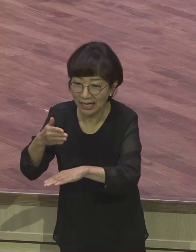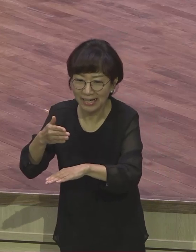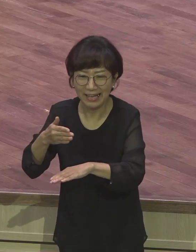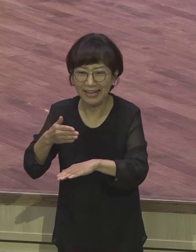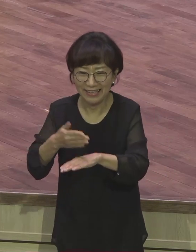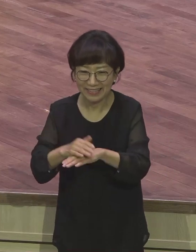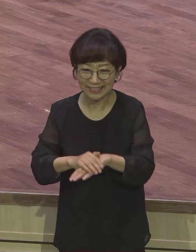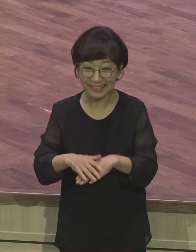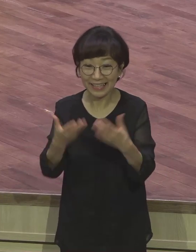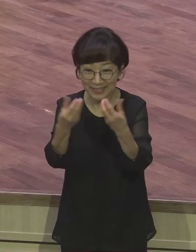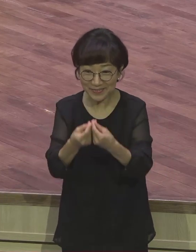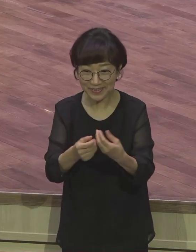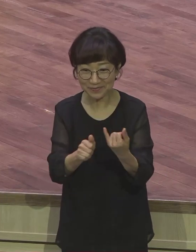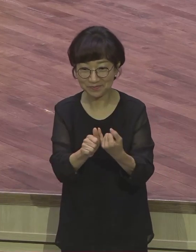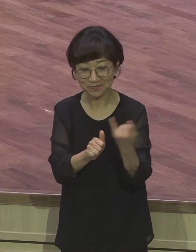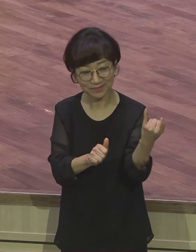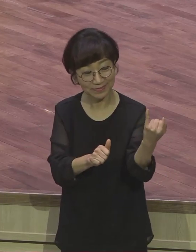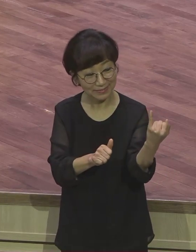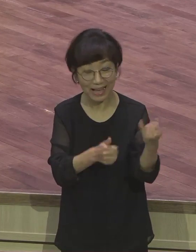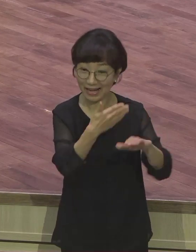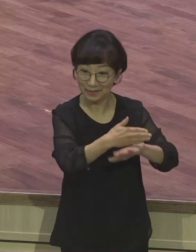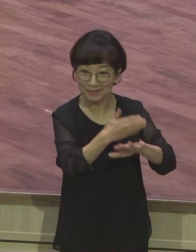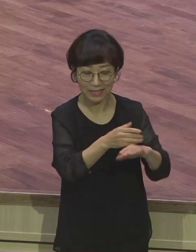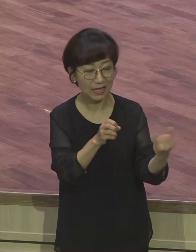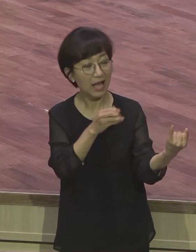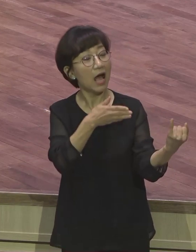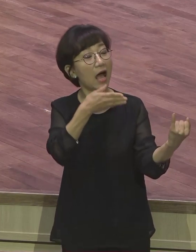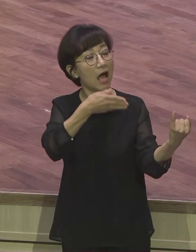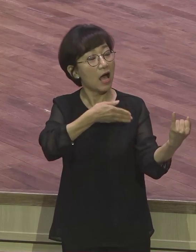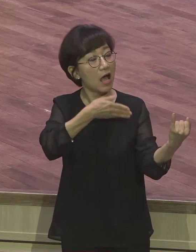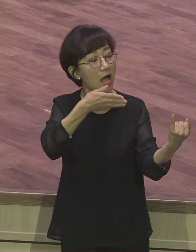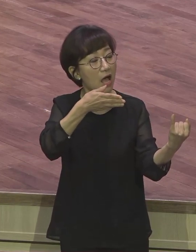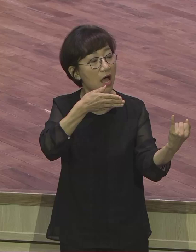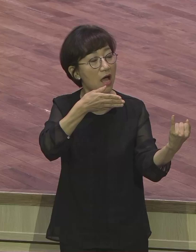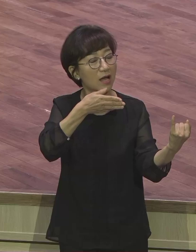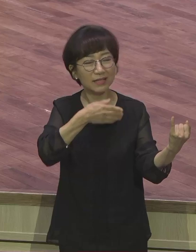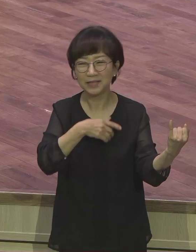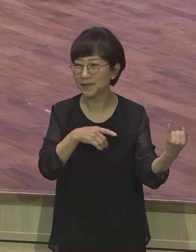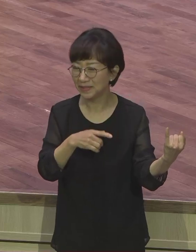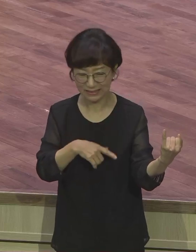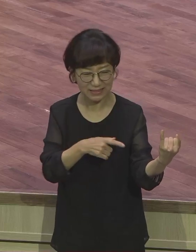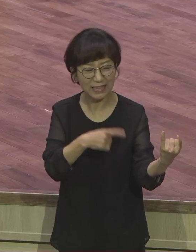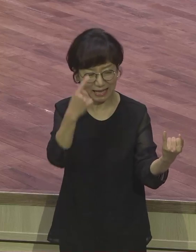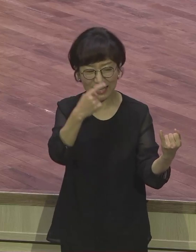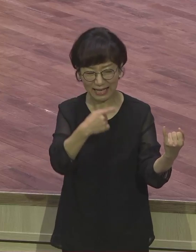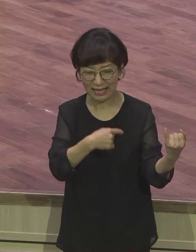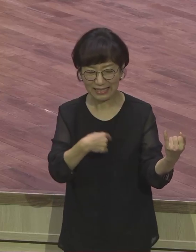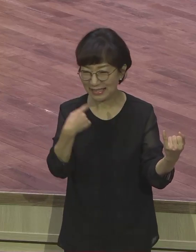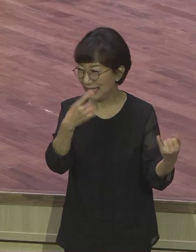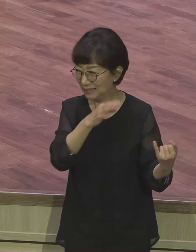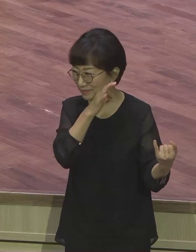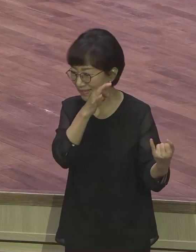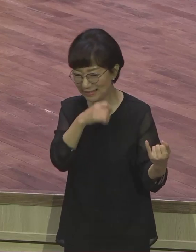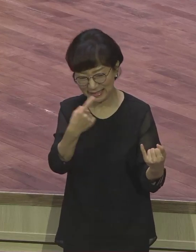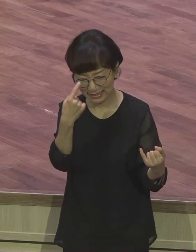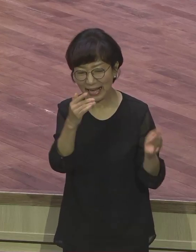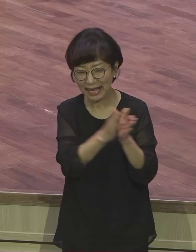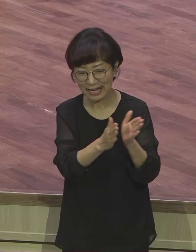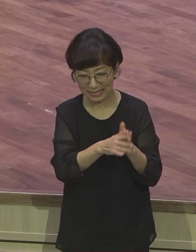아내에게 감사하다는 마음이 있으면서 감사하다는 말 잘 안해요. 왜? 쫙 팔리게 이러면서 자동심 상하는